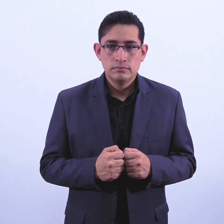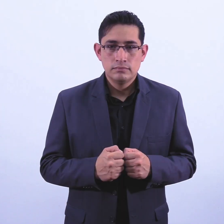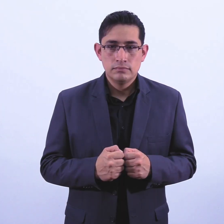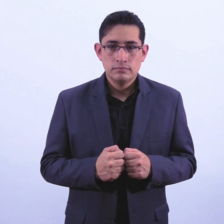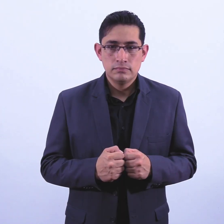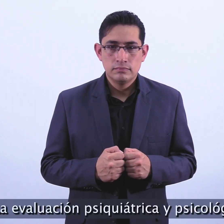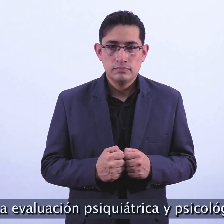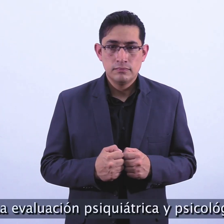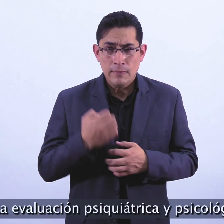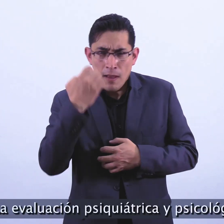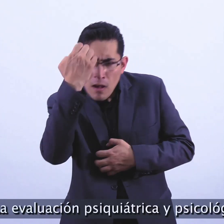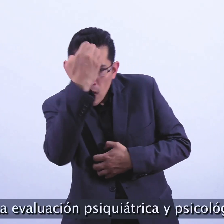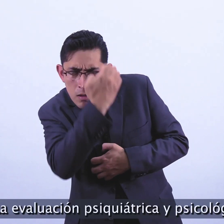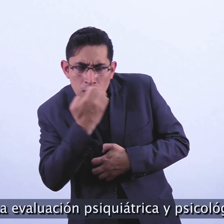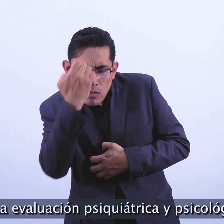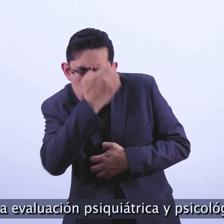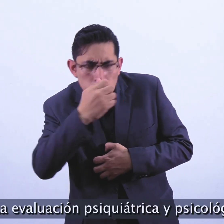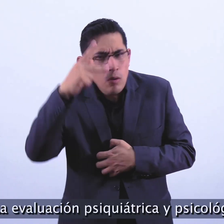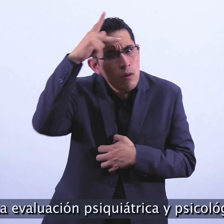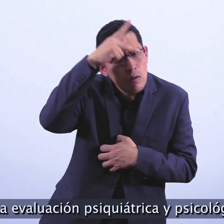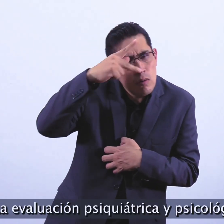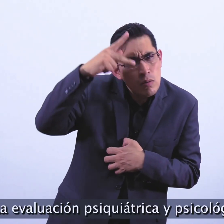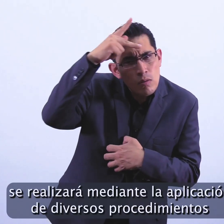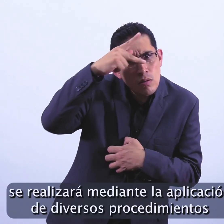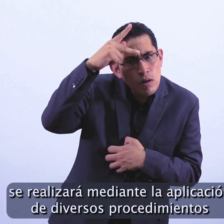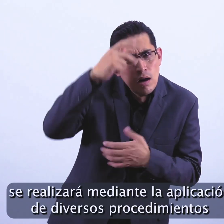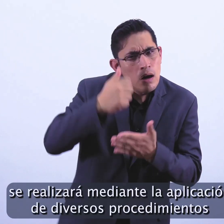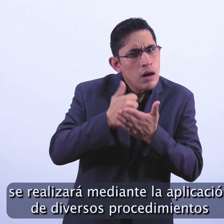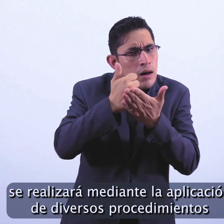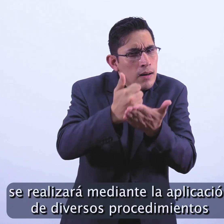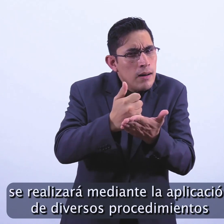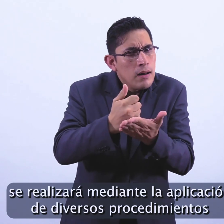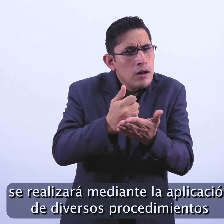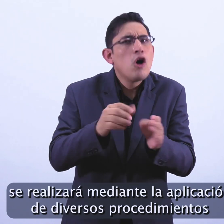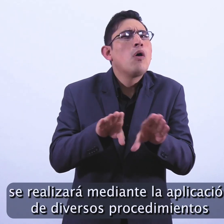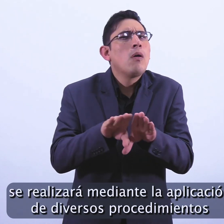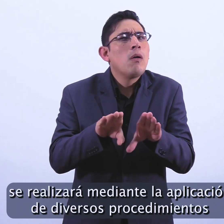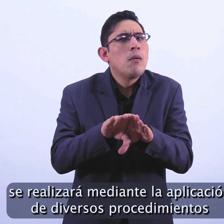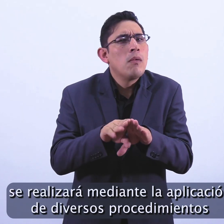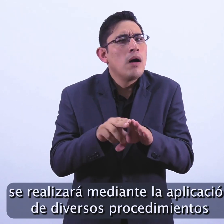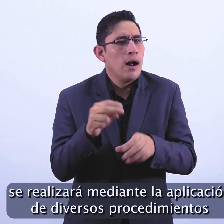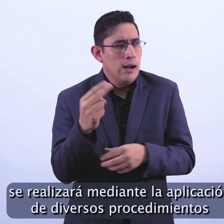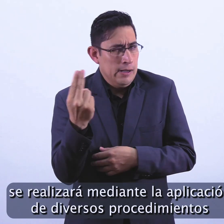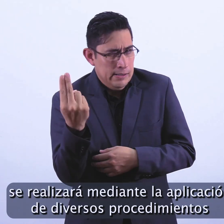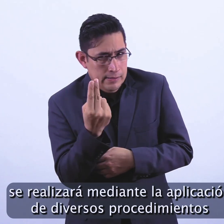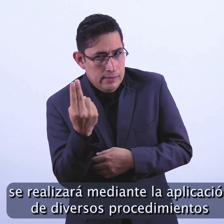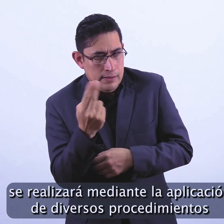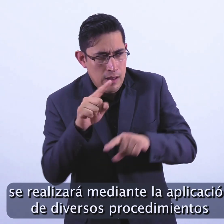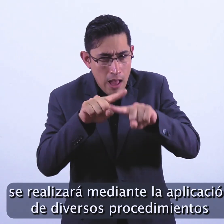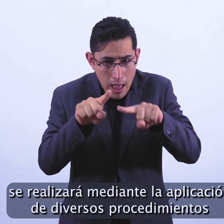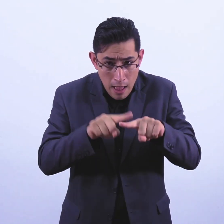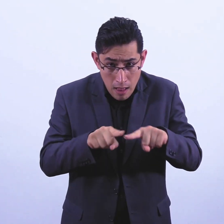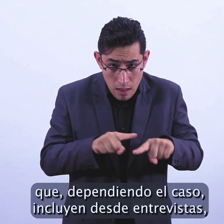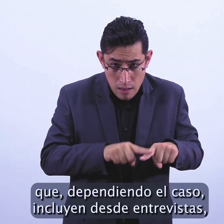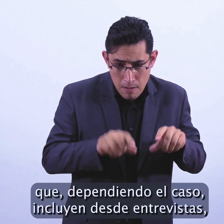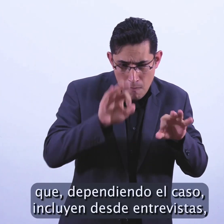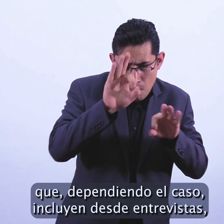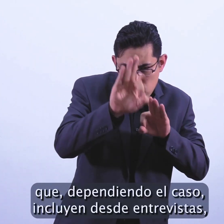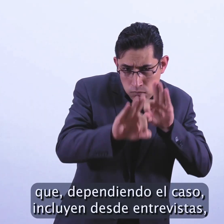La evaluación psiquiátrica y psicológica se realizará mediante la aplicación de diversos procedimientos que, dependiendo el